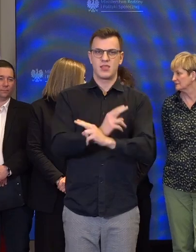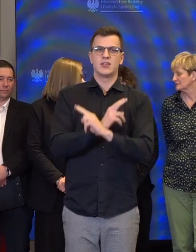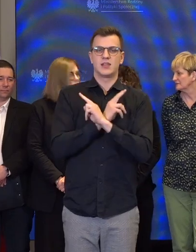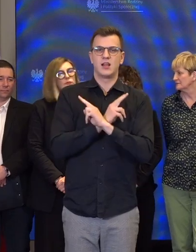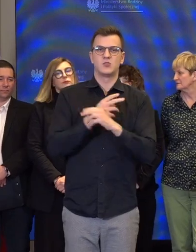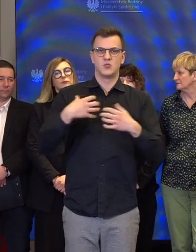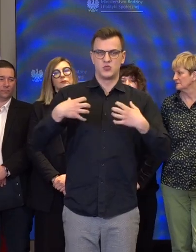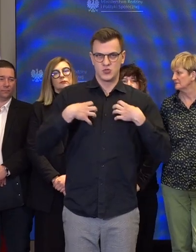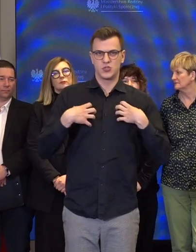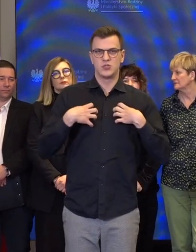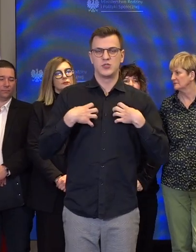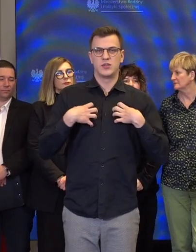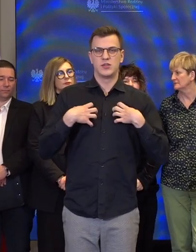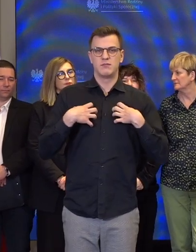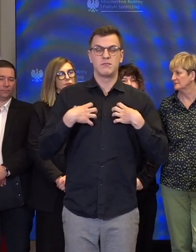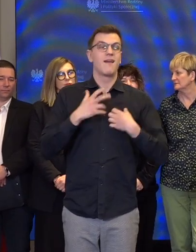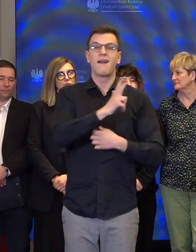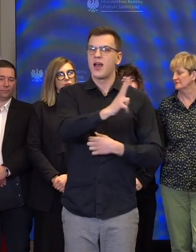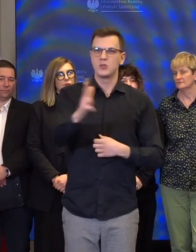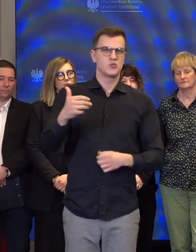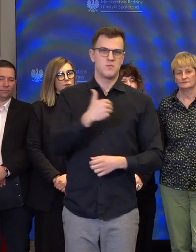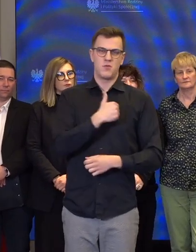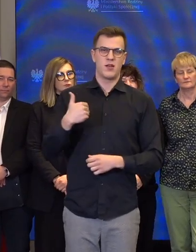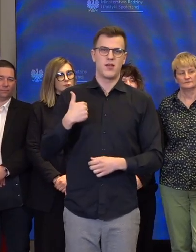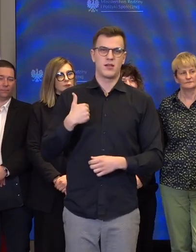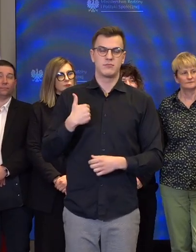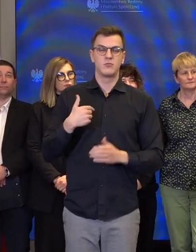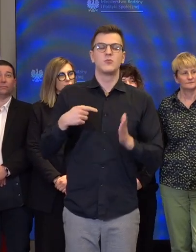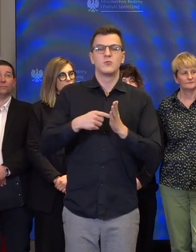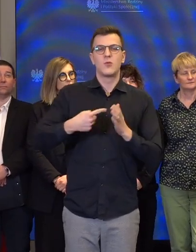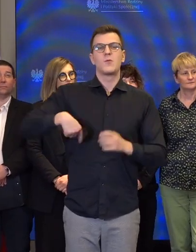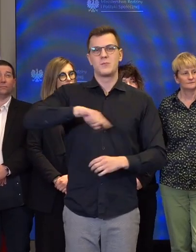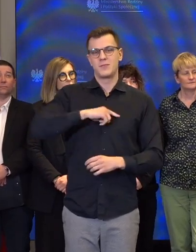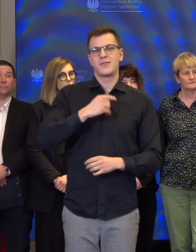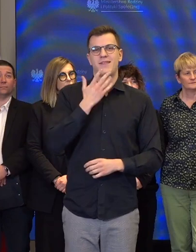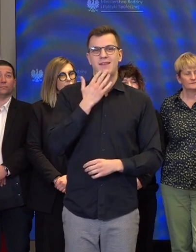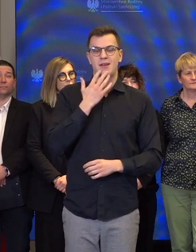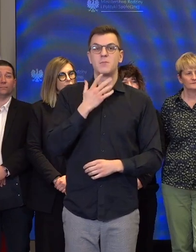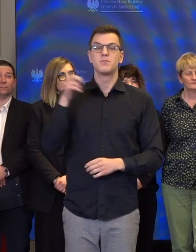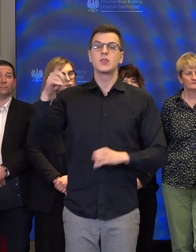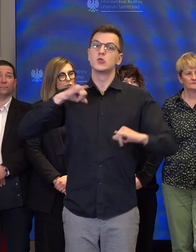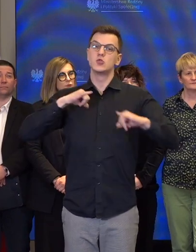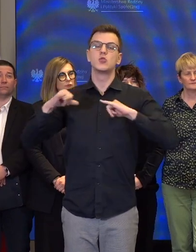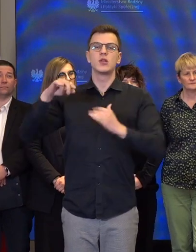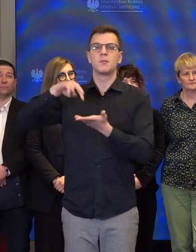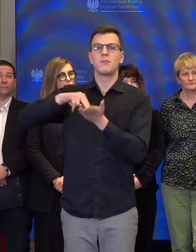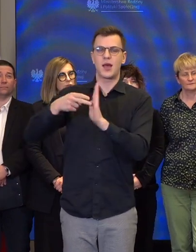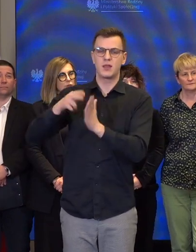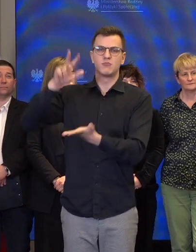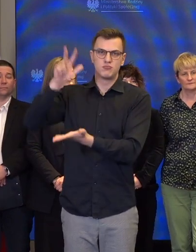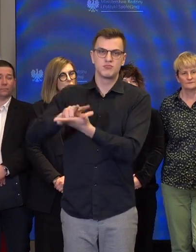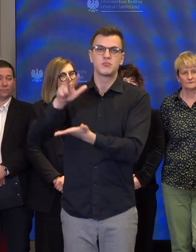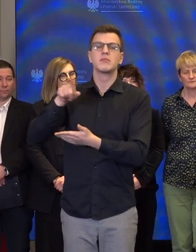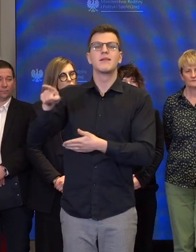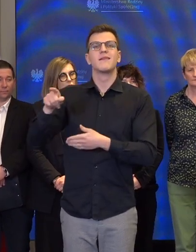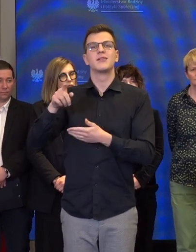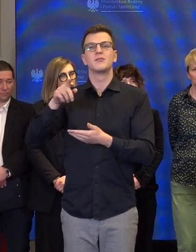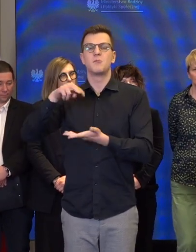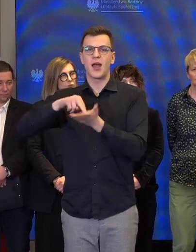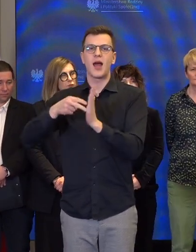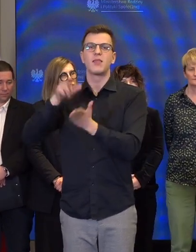każdemu Polakowi. I do tego dążymy. To przyjęta przez rząd strategia na rzecz